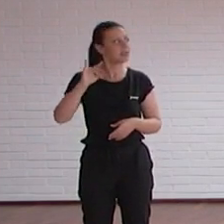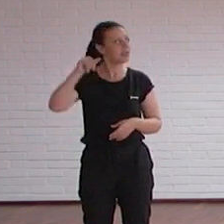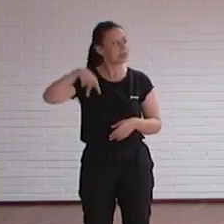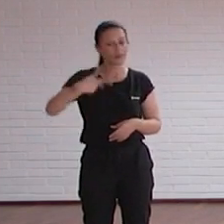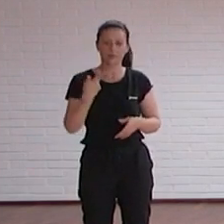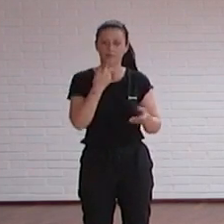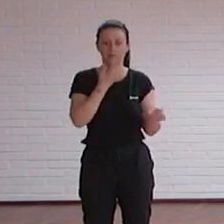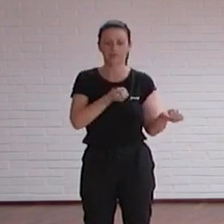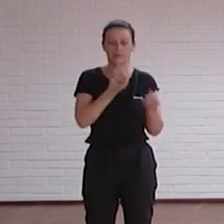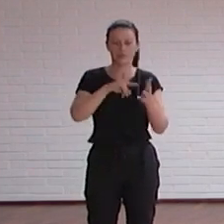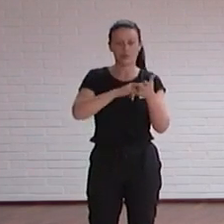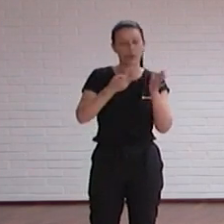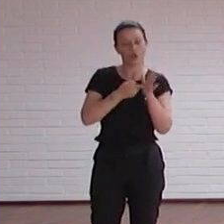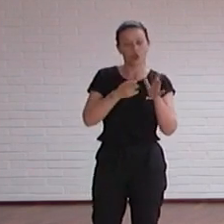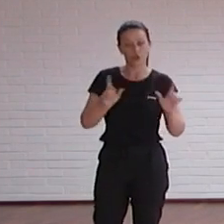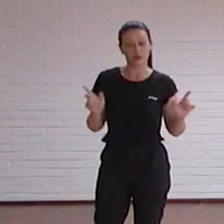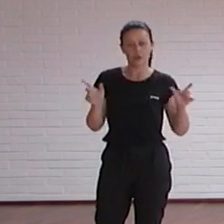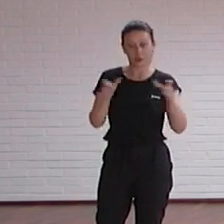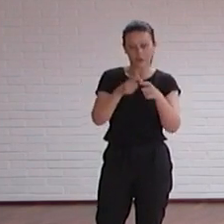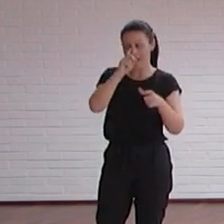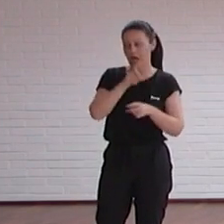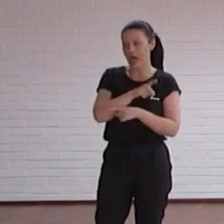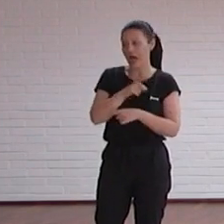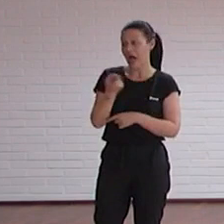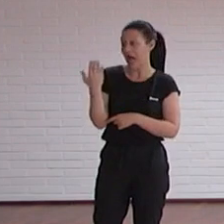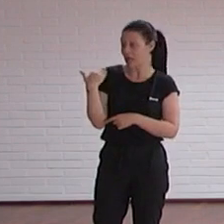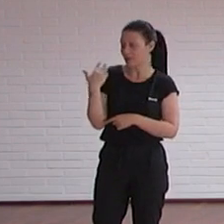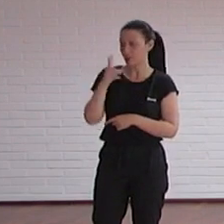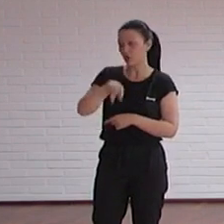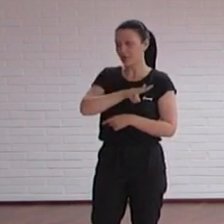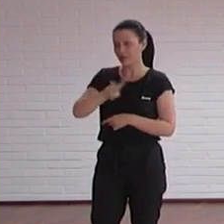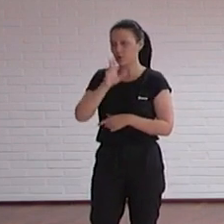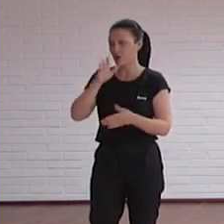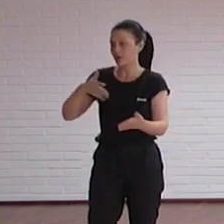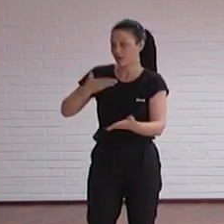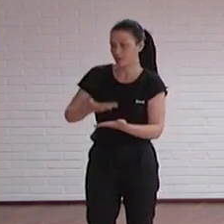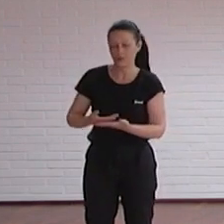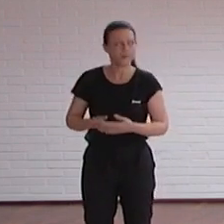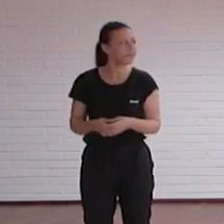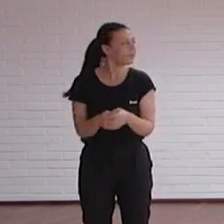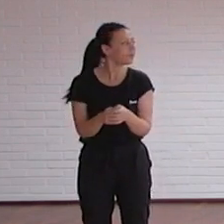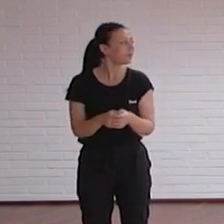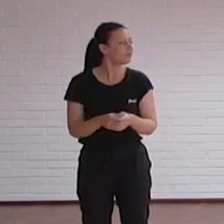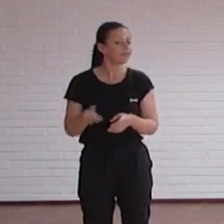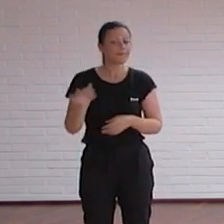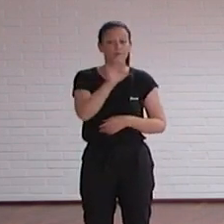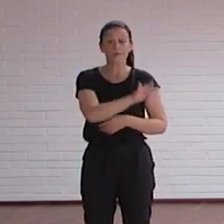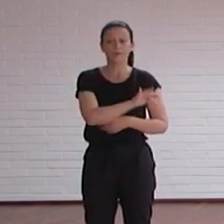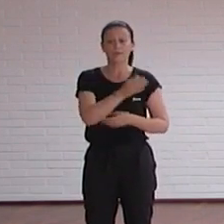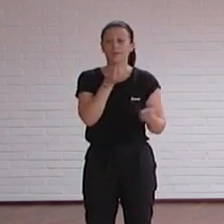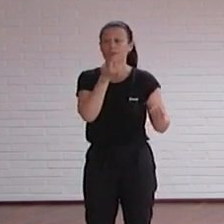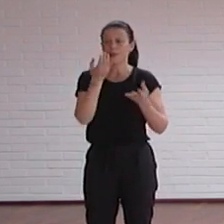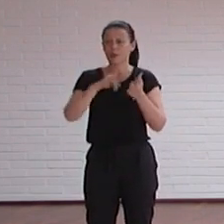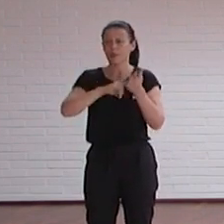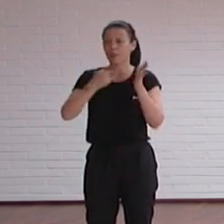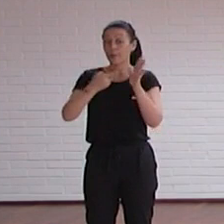proyectos y hitos más importantes de la unidad en este año 2022 y en la actualidad. Bueno, pues voy a contaros los proyectos que